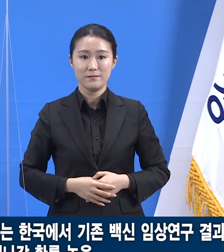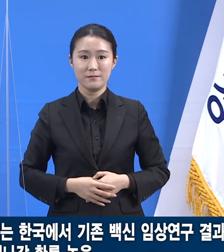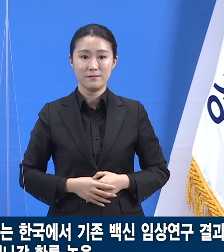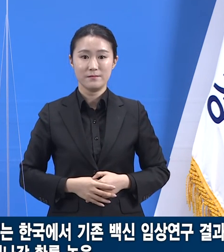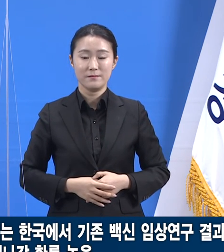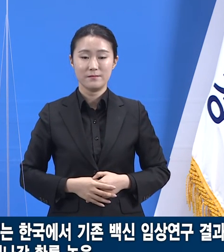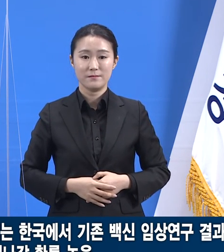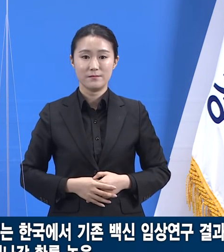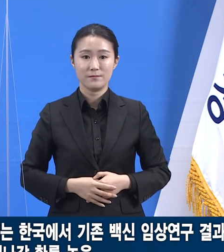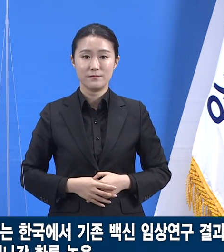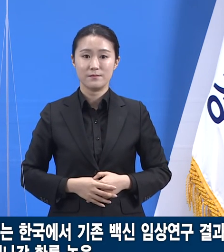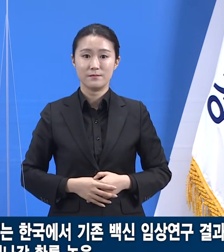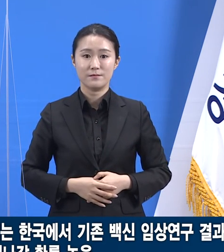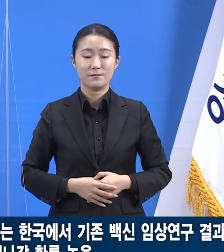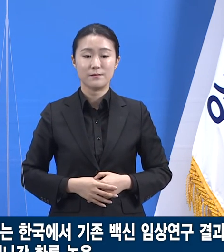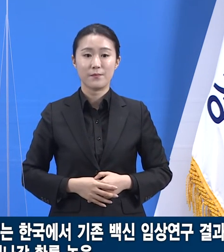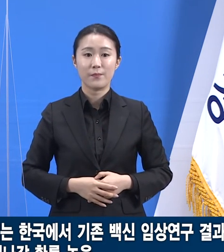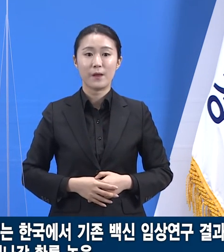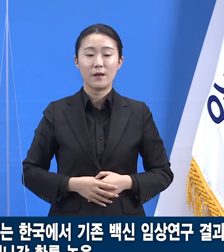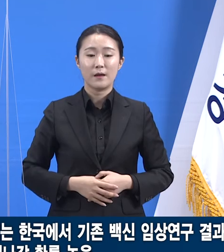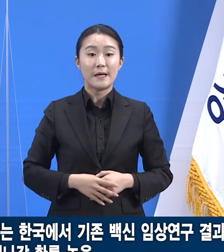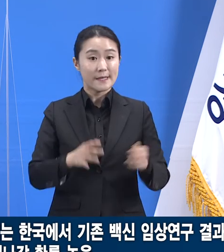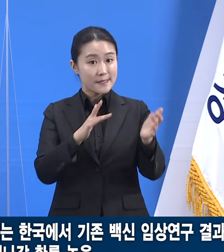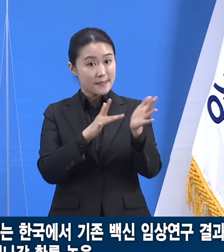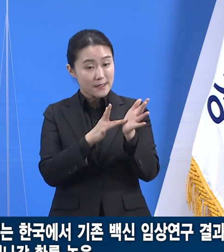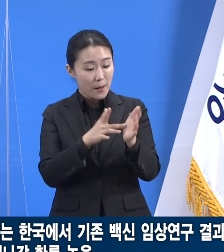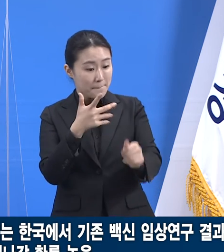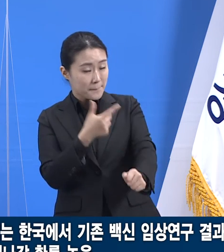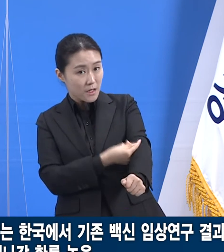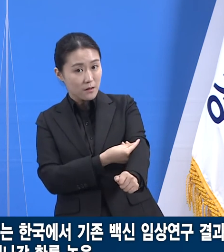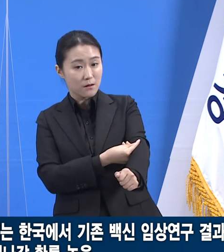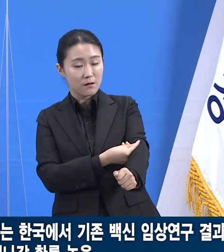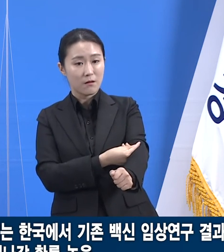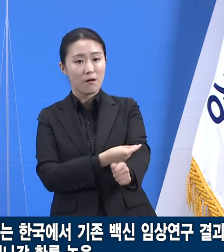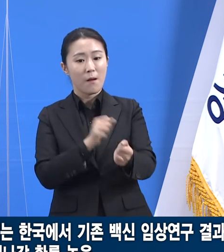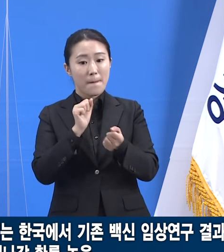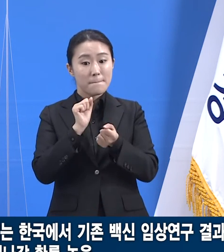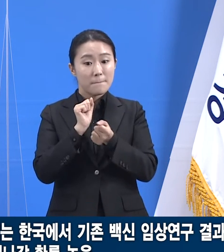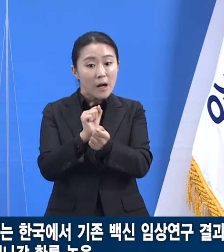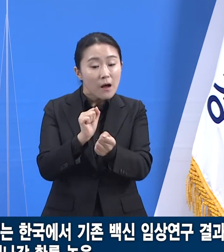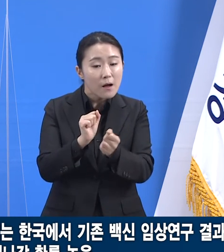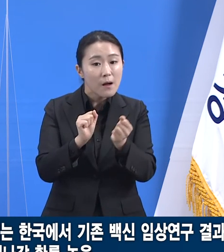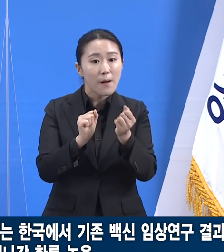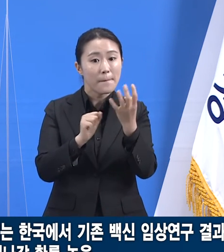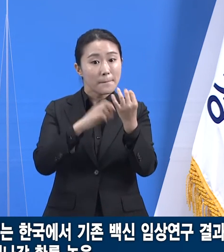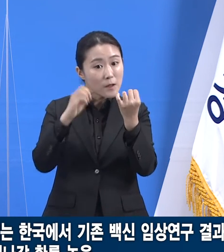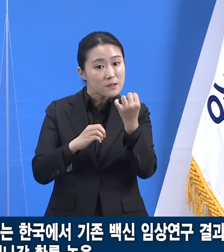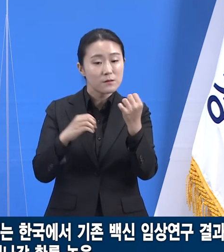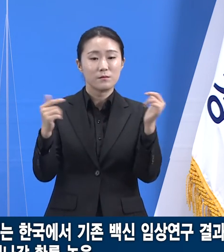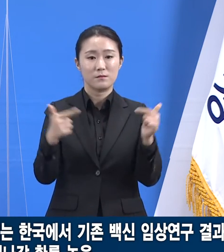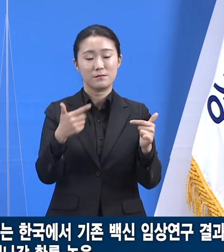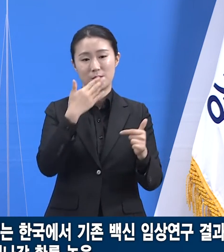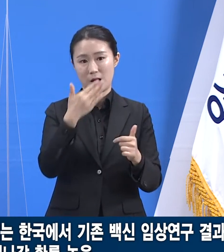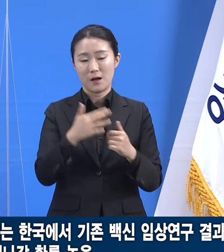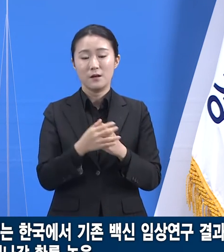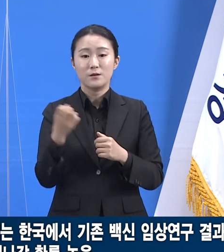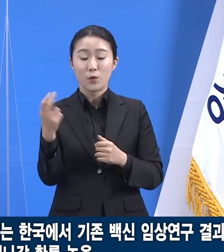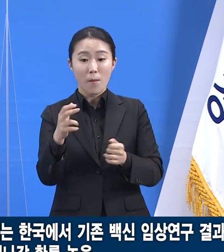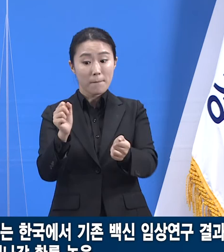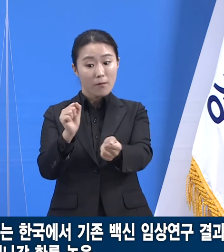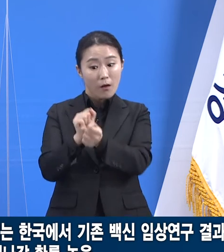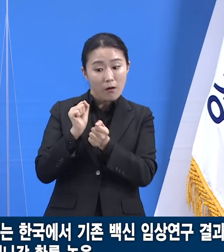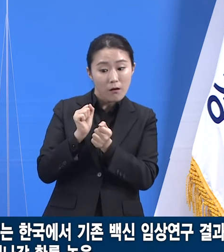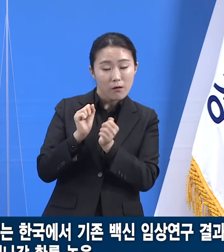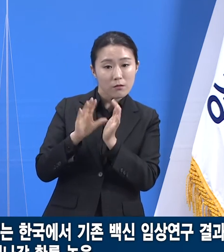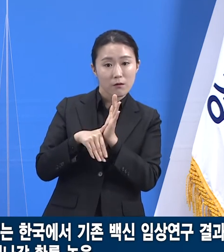백신은 감염될 확률을 낮춥니다. 더불어 혹시 감염된다 할지라도 증상 악화 가능성을